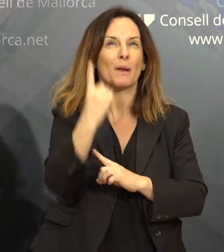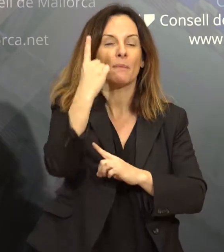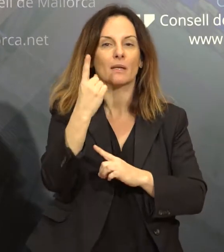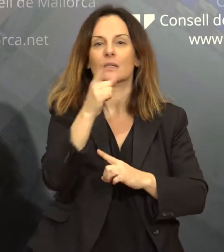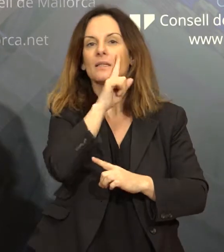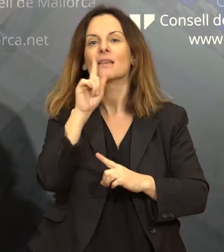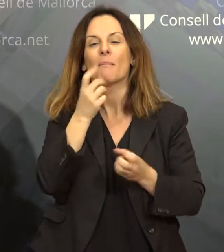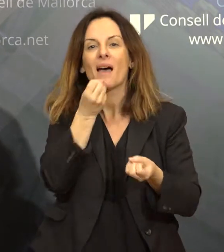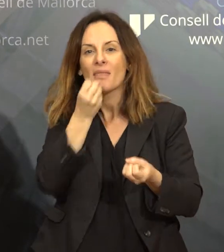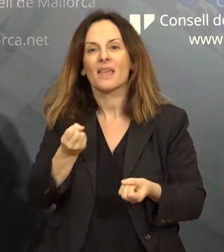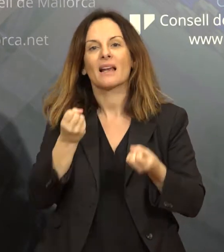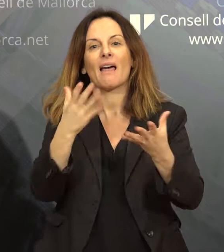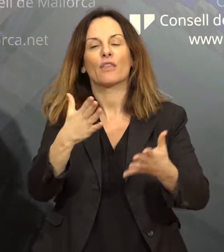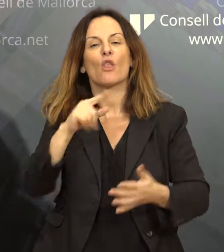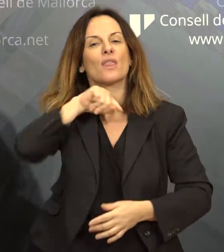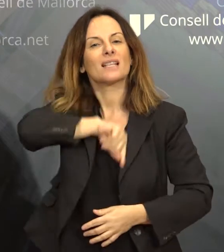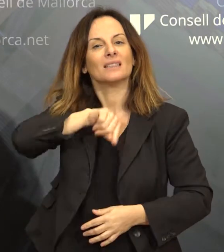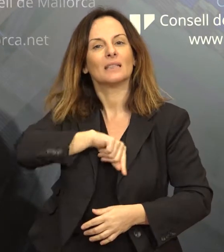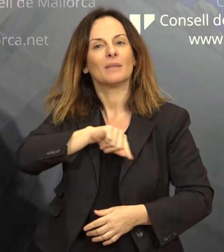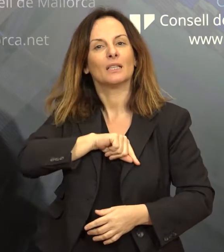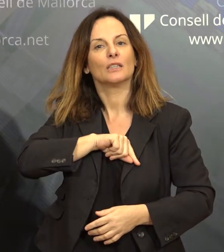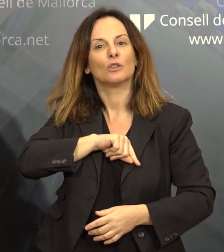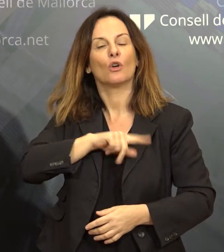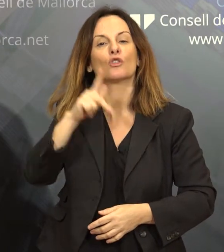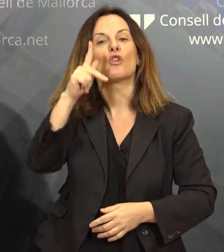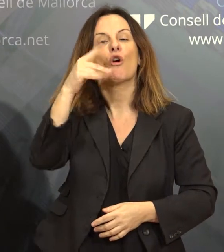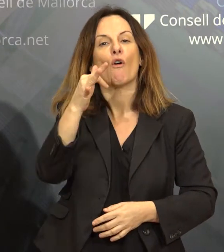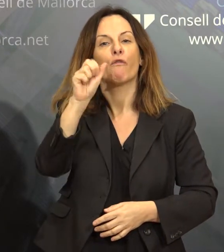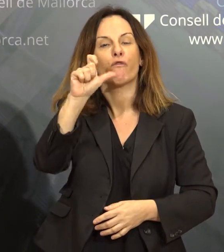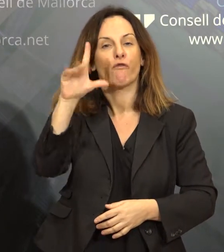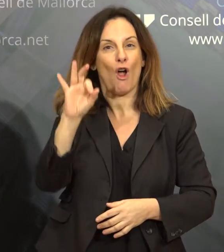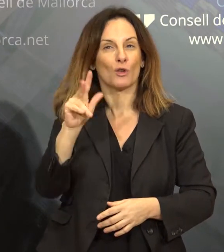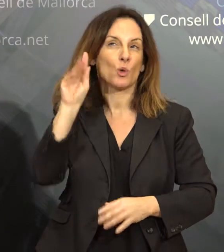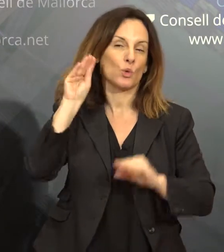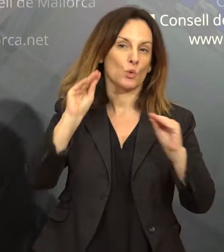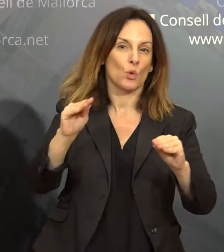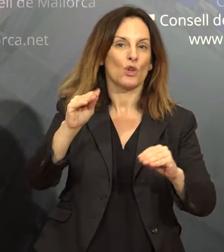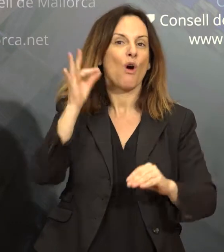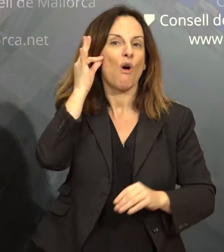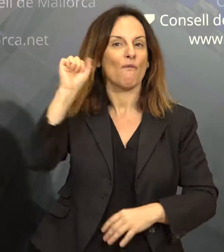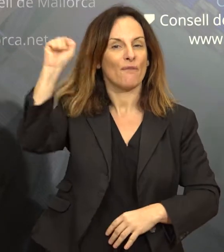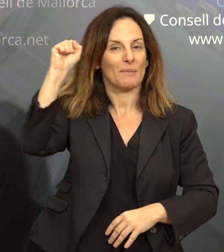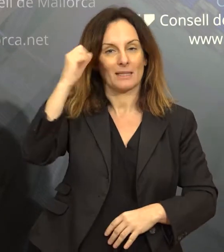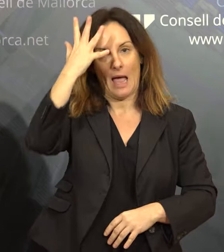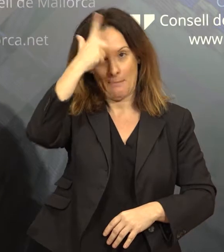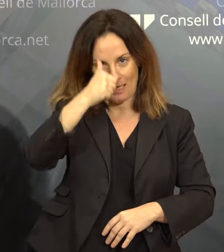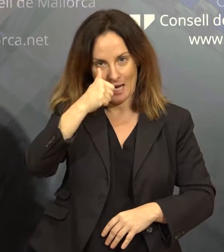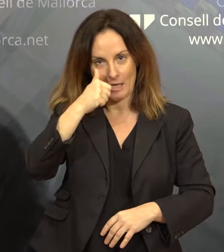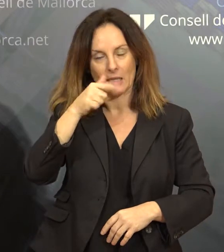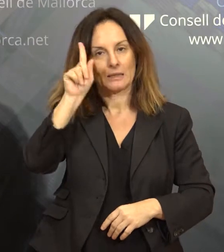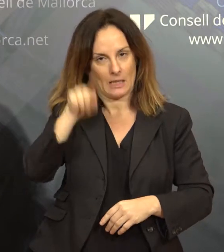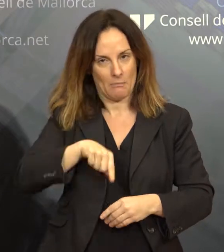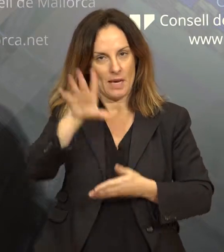en Seneca Falls, de les feministes americanes. Téremes també a